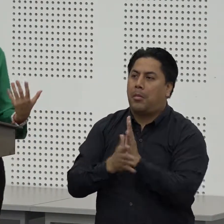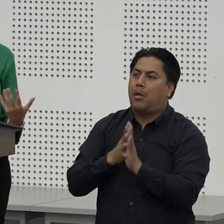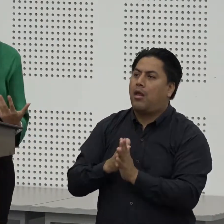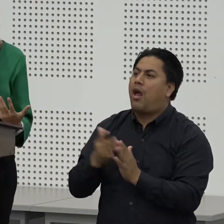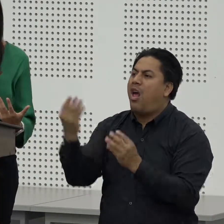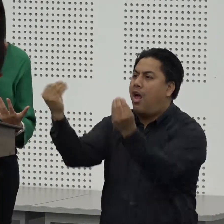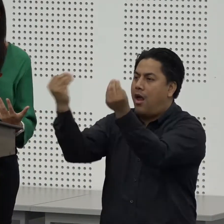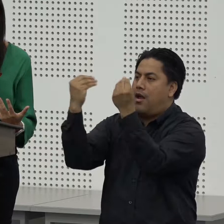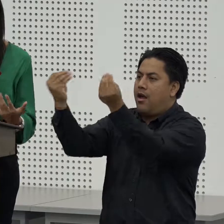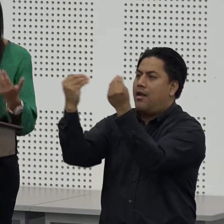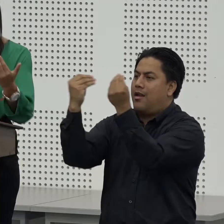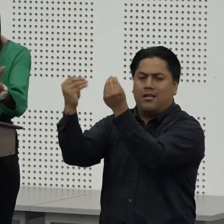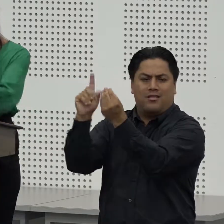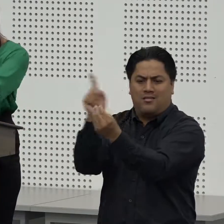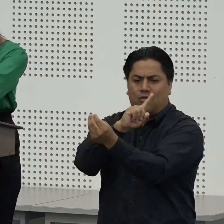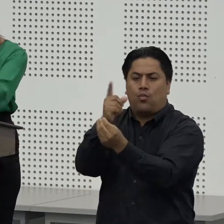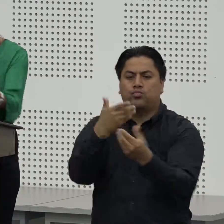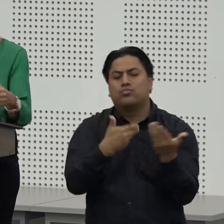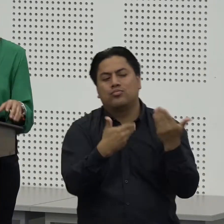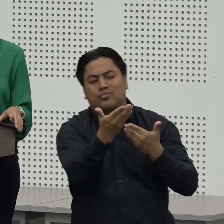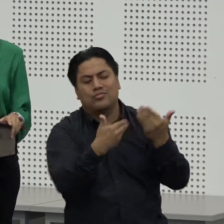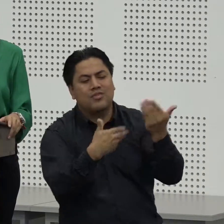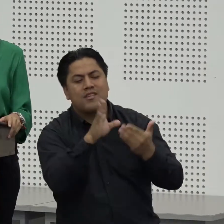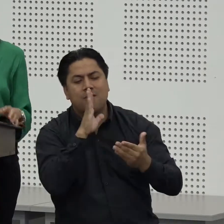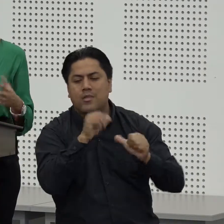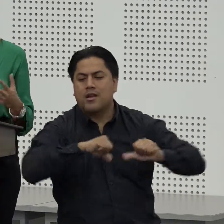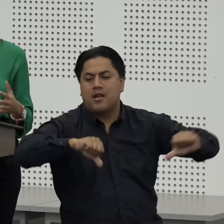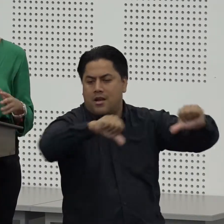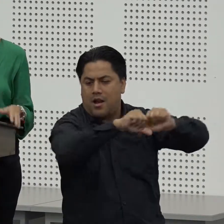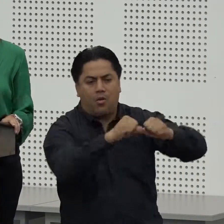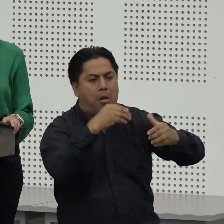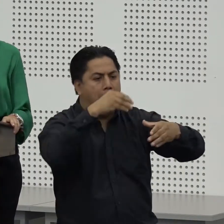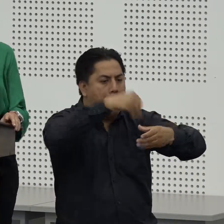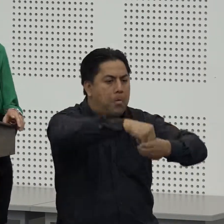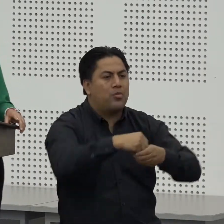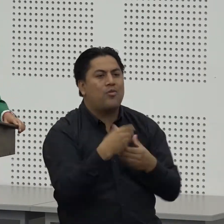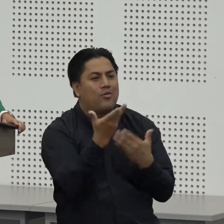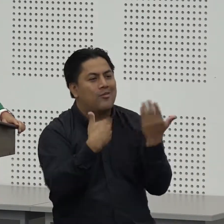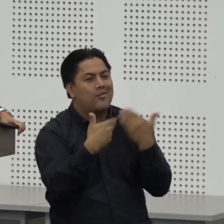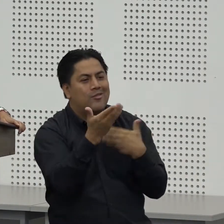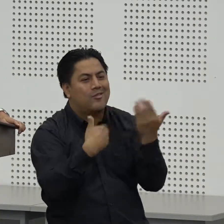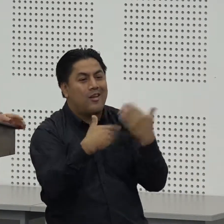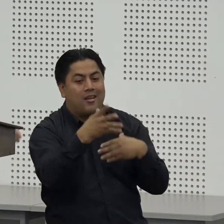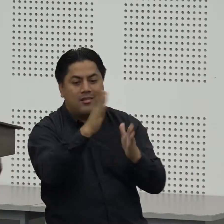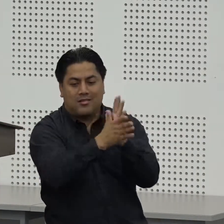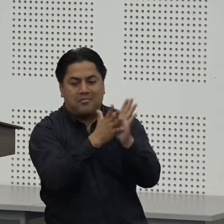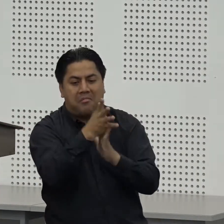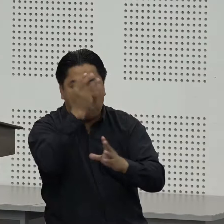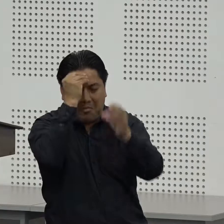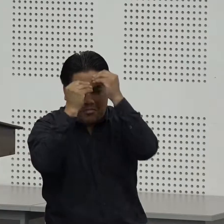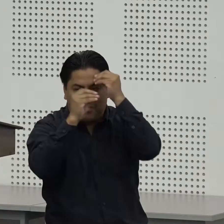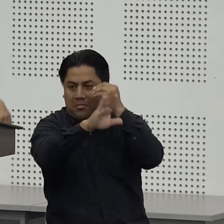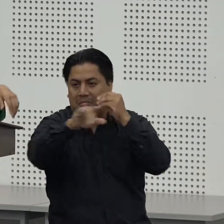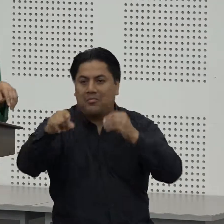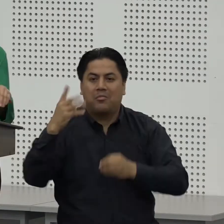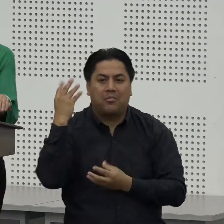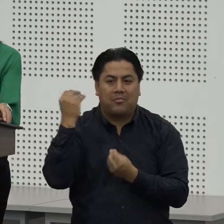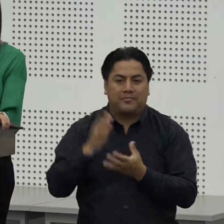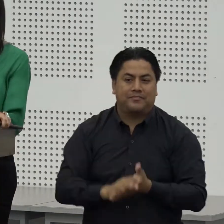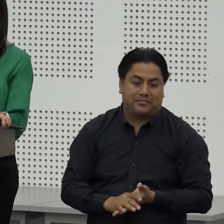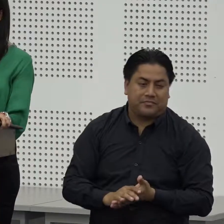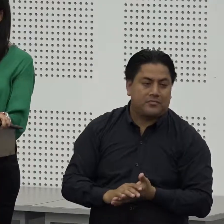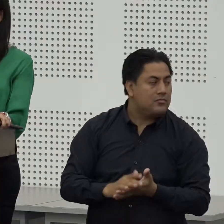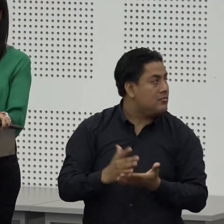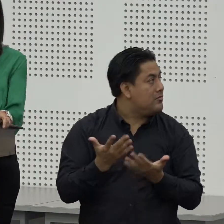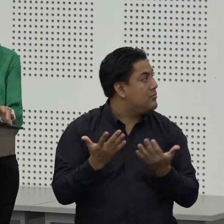sino por el compartir por el compartir con los compañeros vamos aprendiendo ¿sí? los beneficiarios del modelo